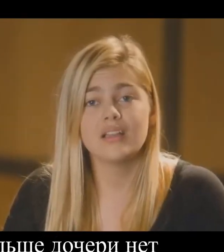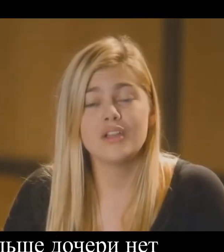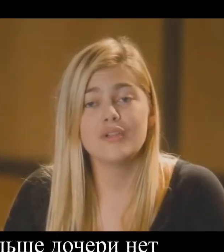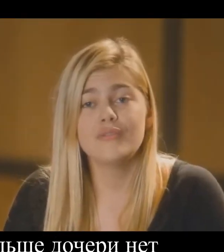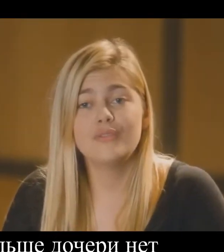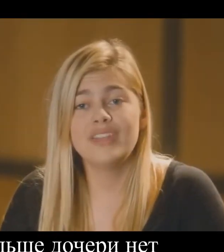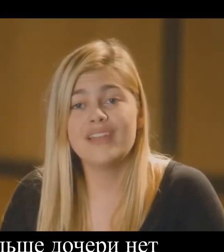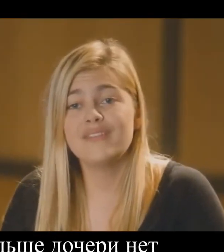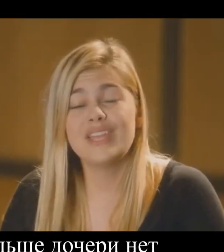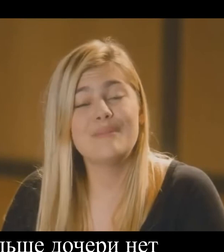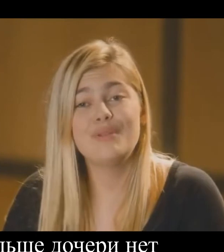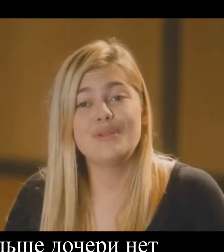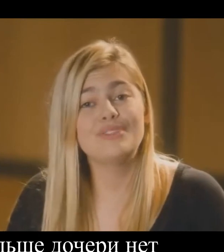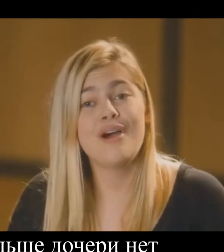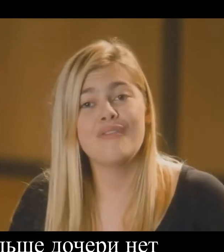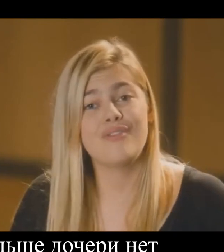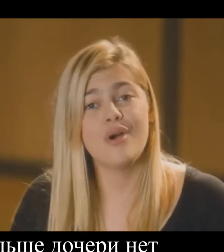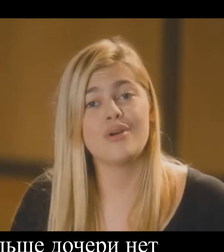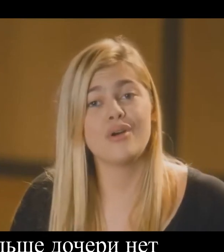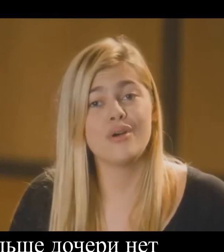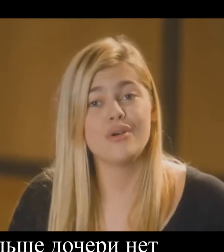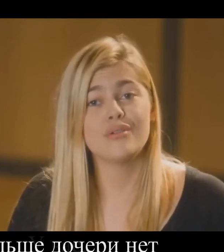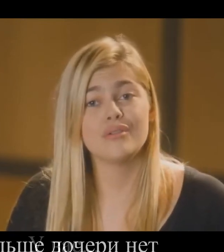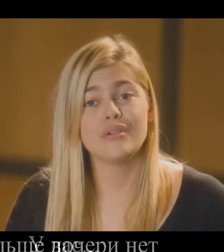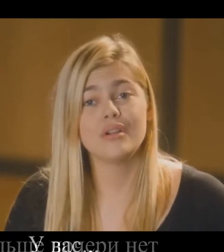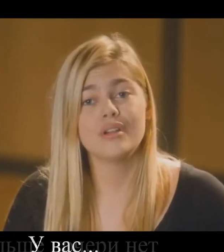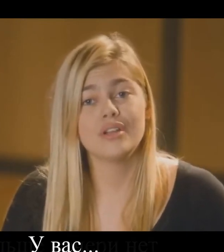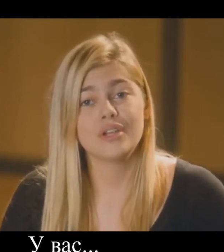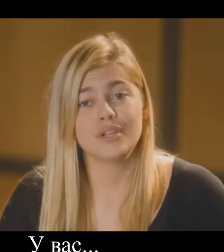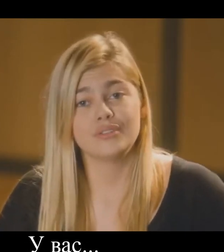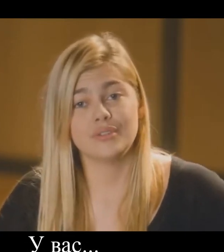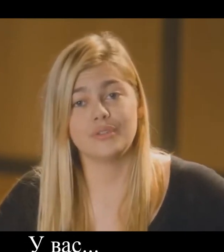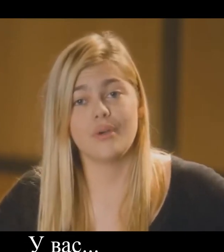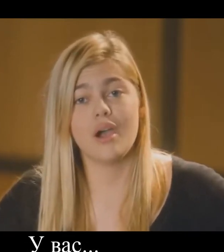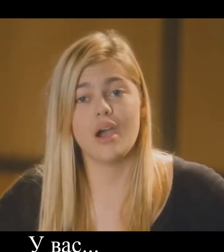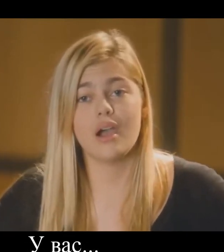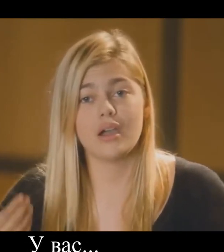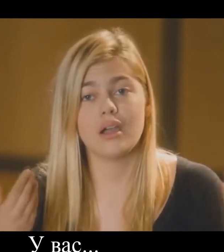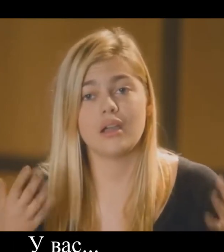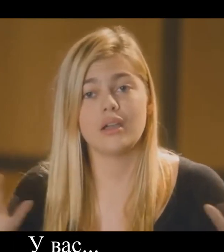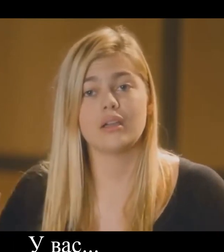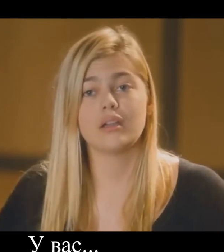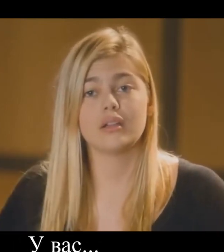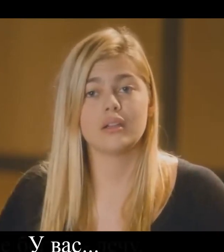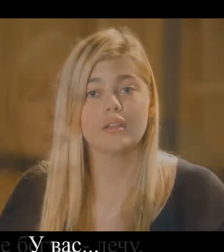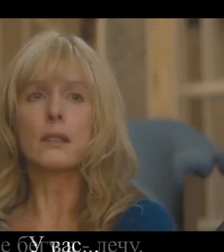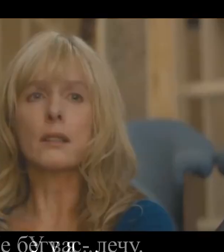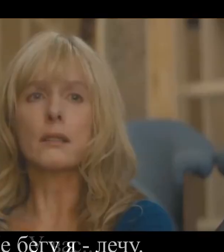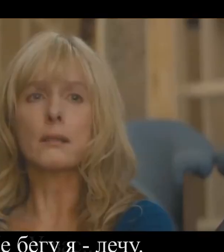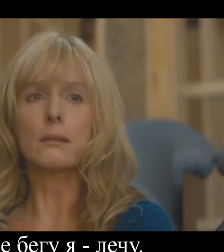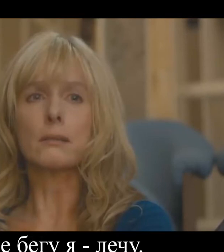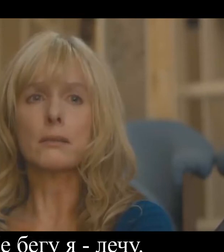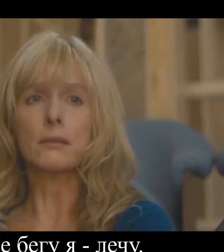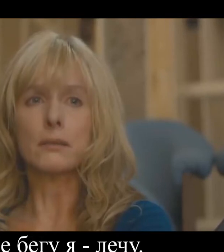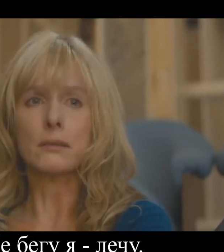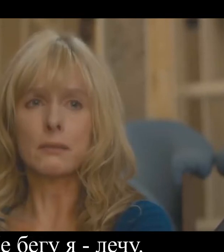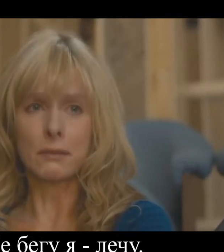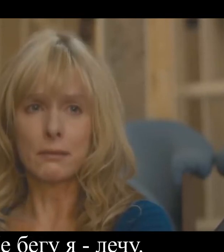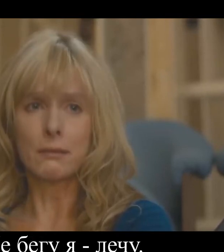Больше дочери нет у вас Не бегу я